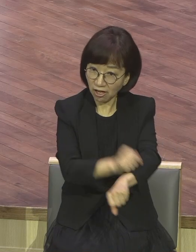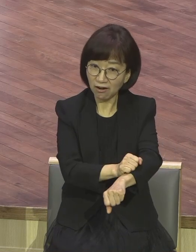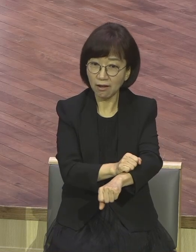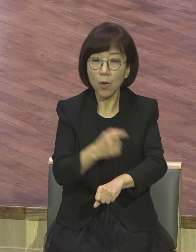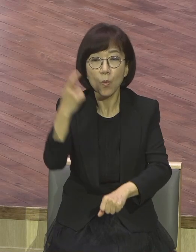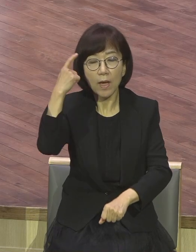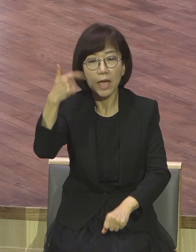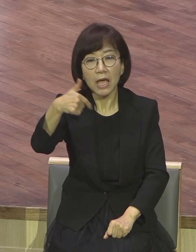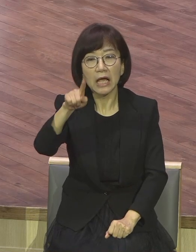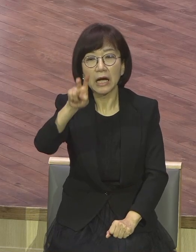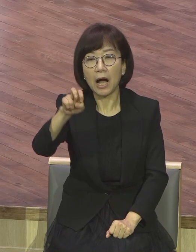줍니다.